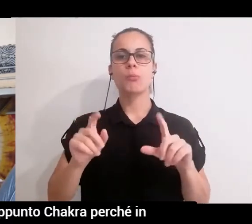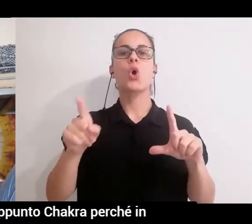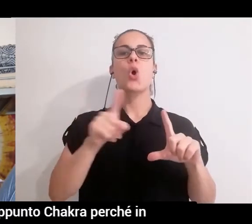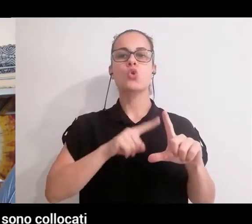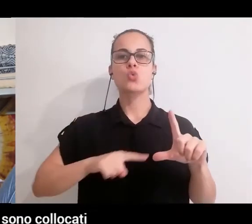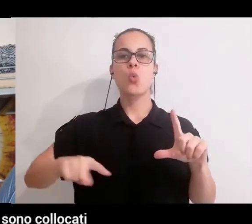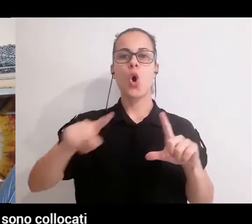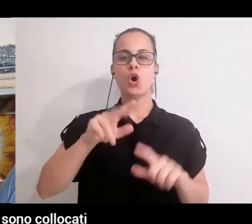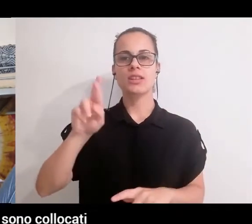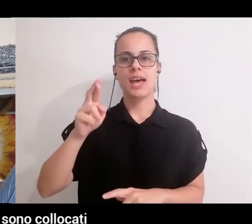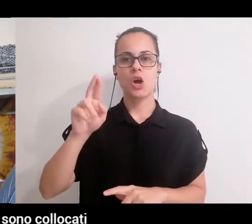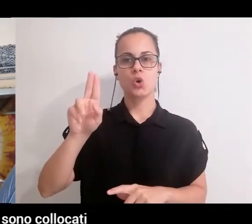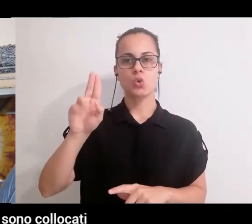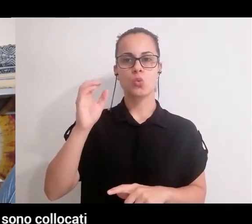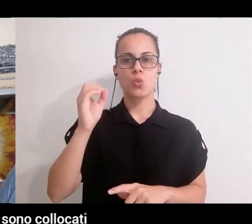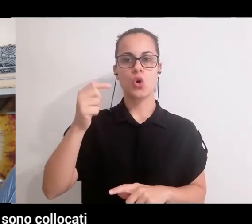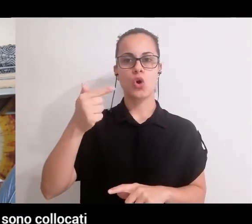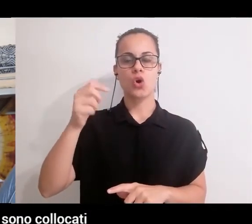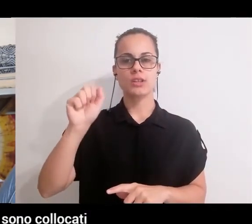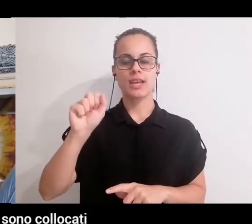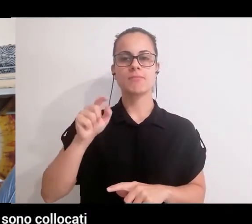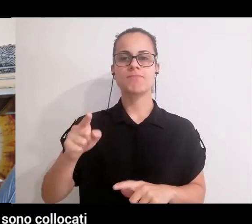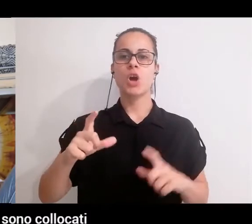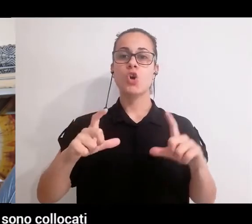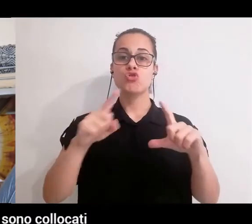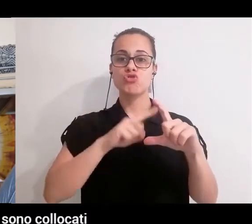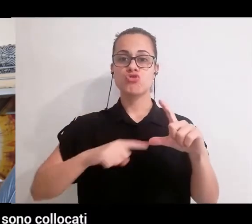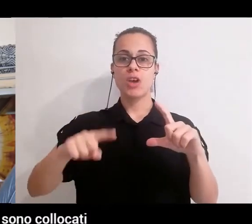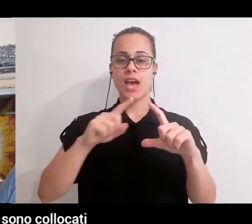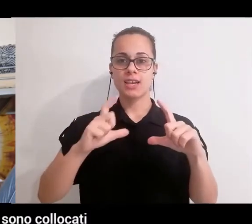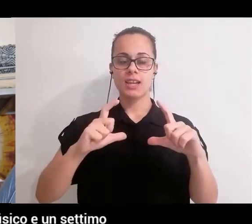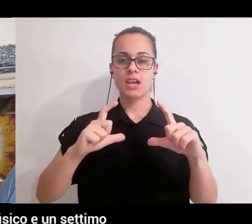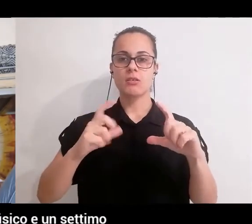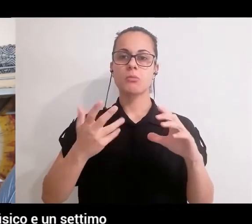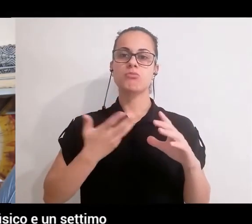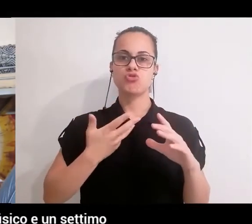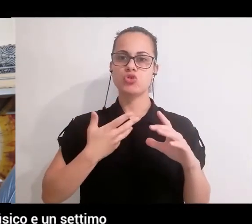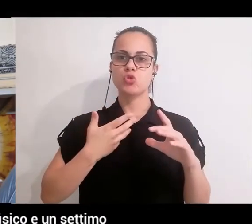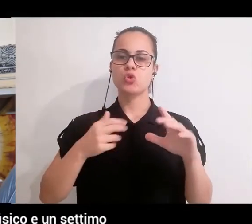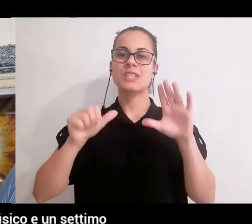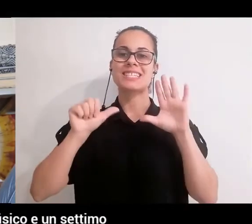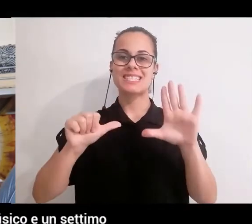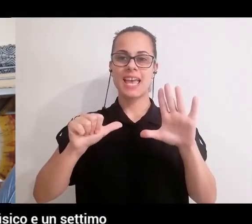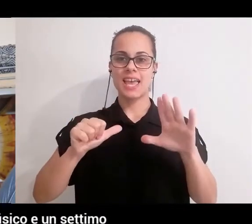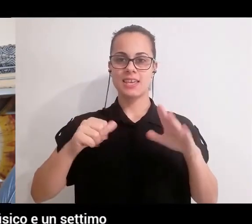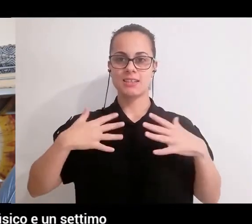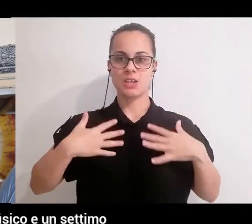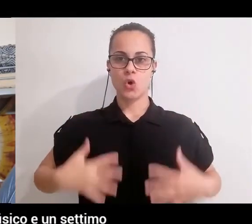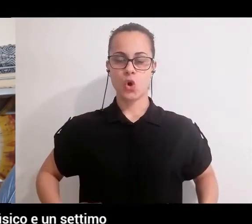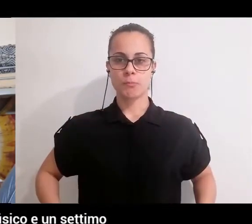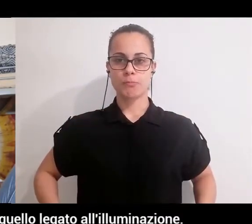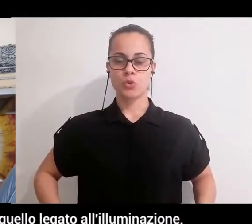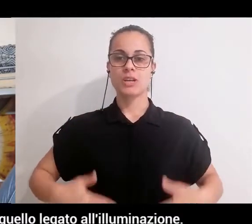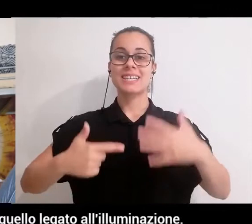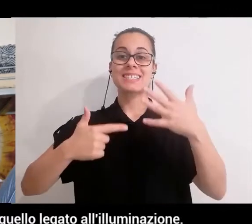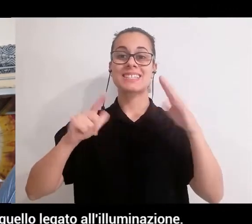significa poi ruota e sono dei centri energetici che sono collocati nel nostro corpo, ce ne sono sei nel corpo fisico e